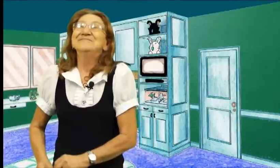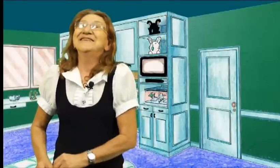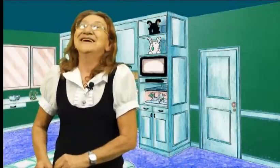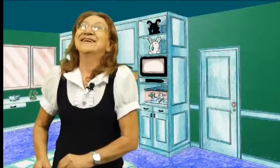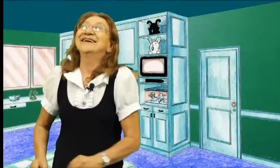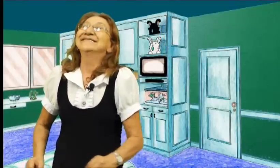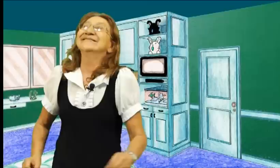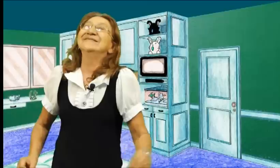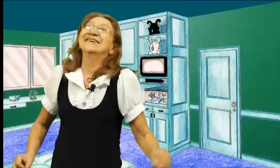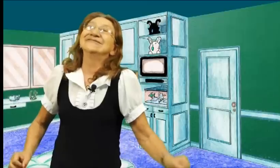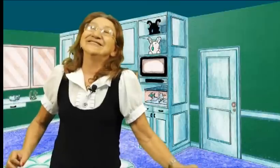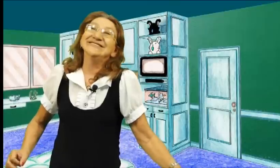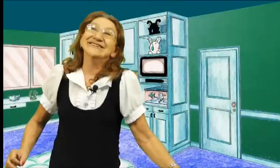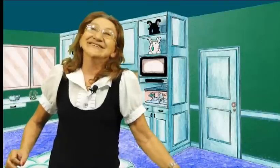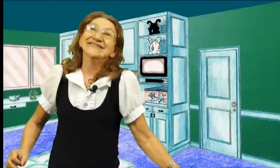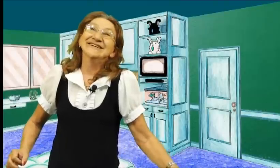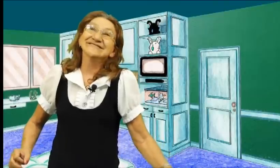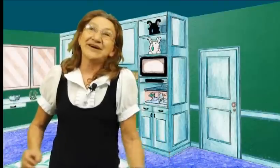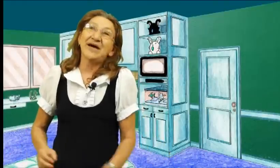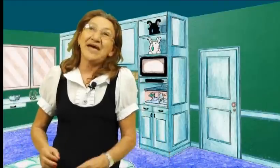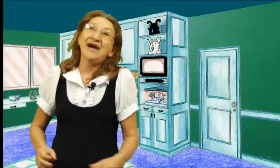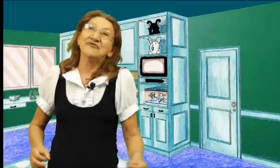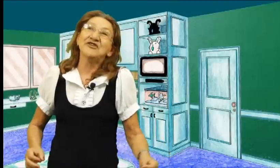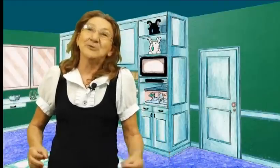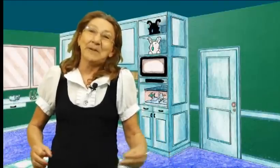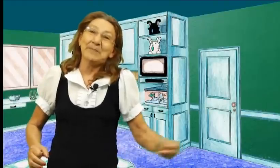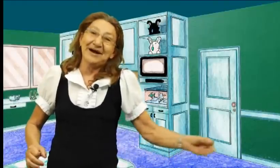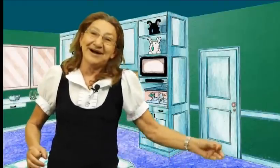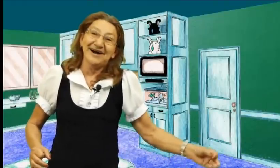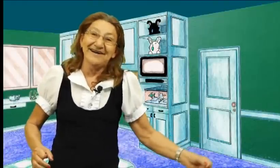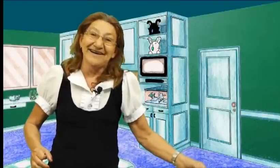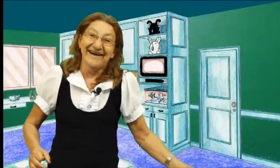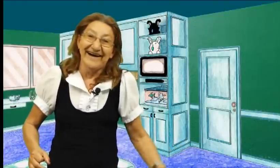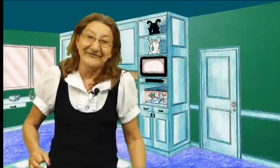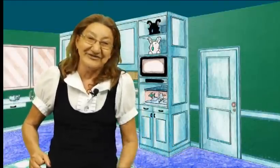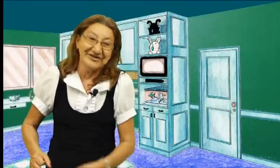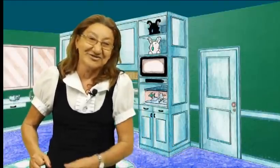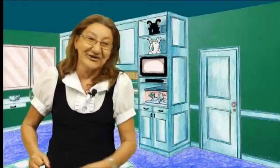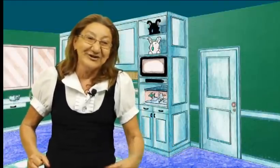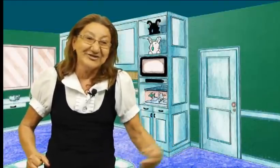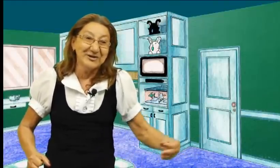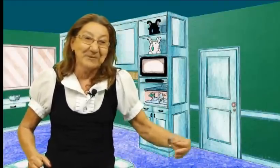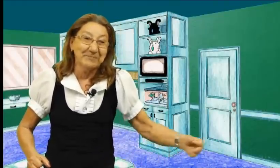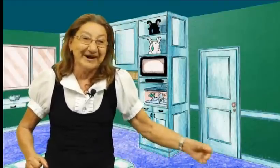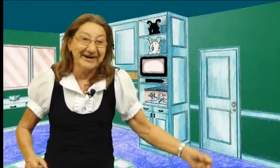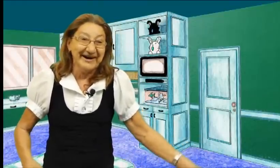Minha Casa Minha Vida É a vida para pagar A vida todinha para pagar